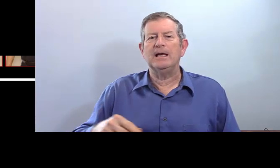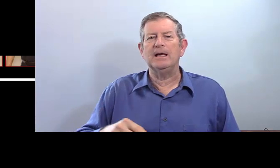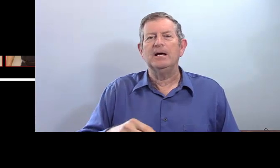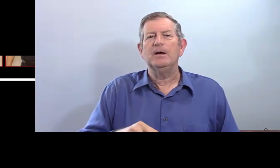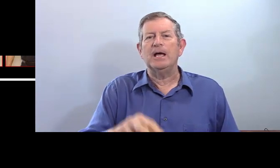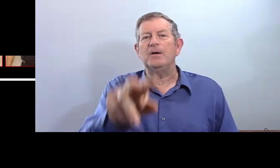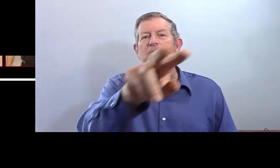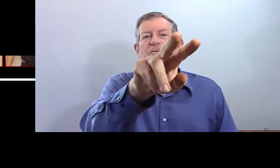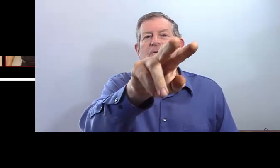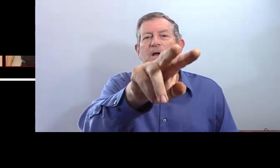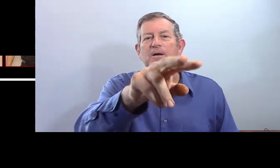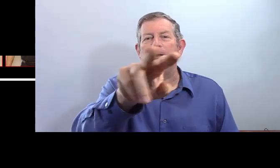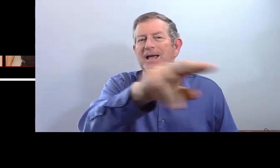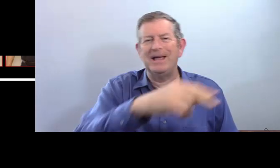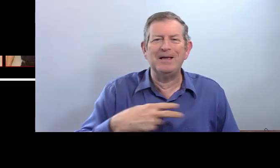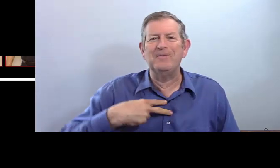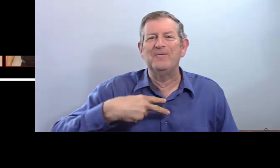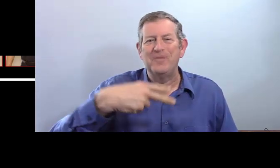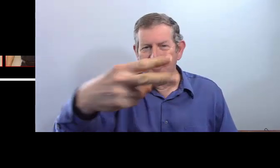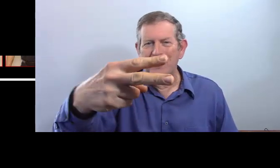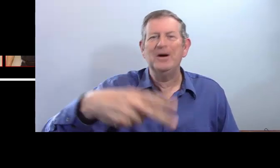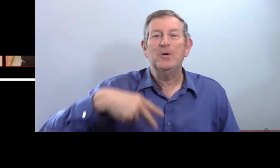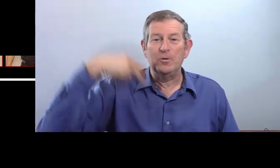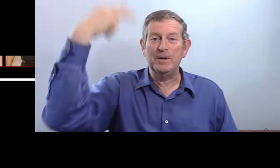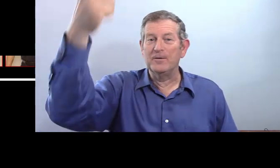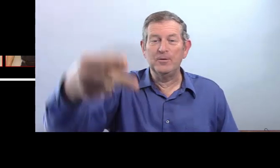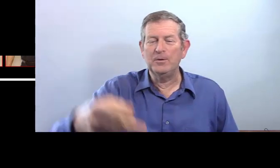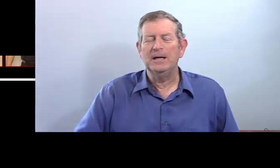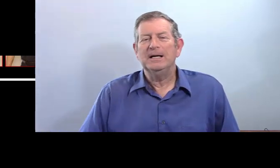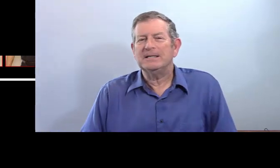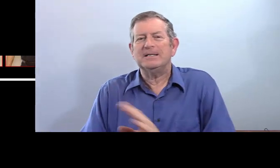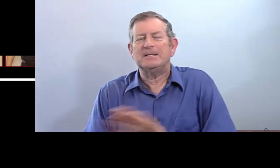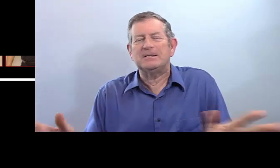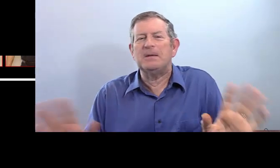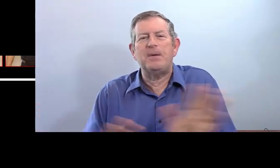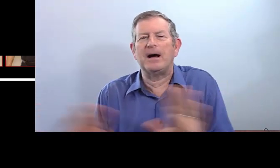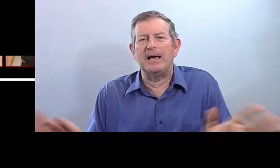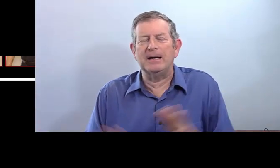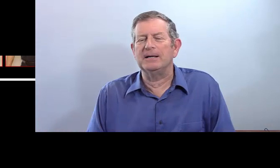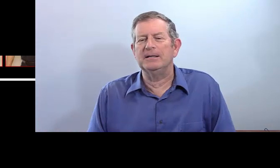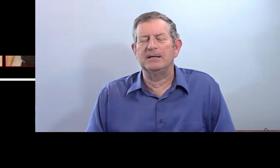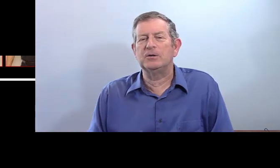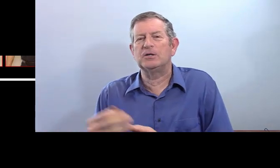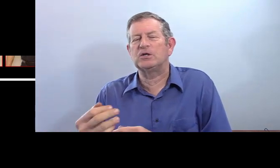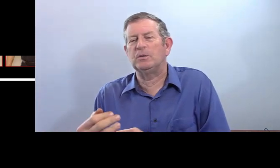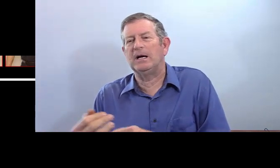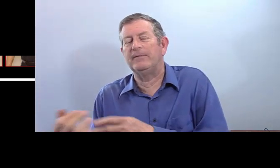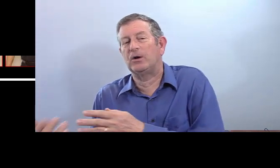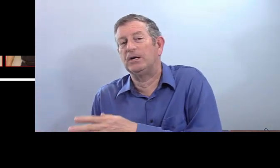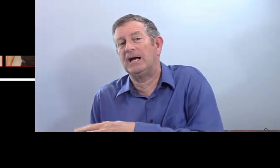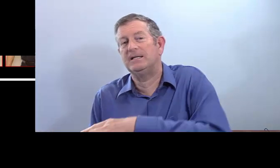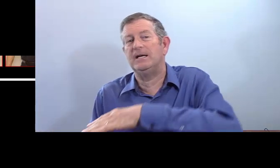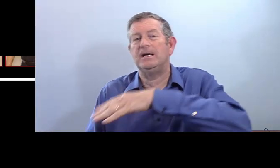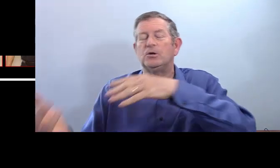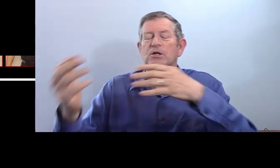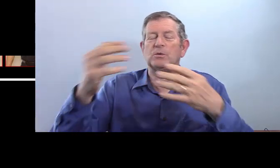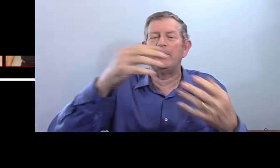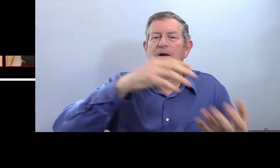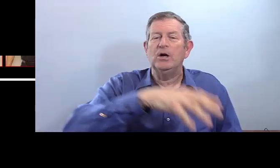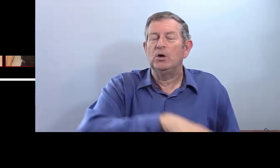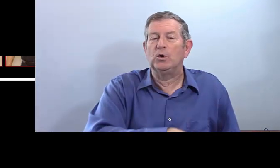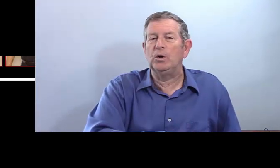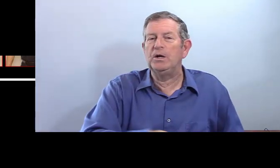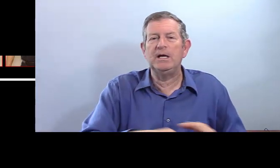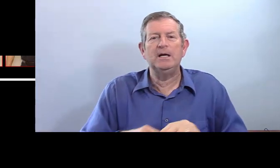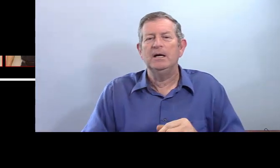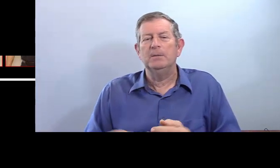et vous, ou bien vous. C'est pareil. Que ce soit avec regarder, que ce